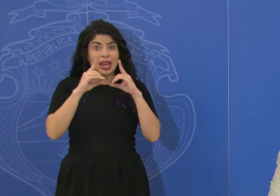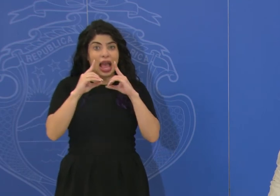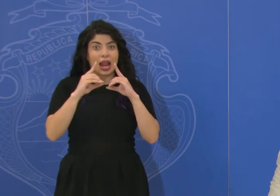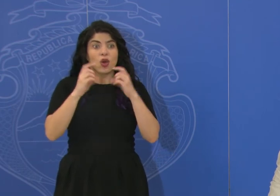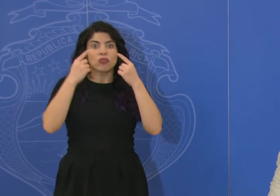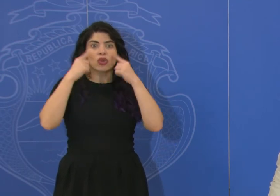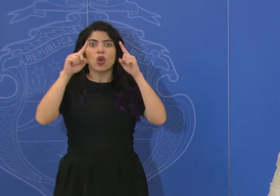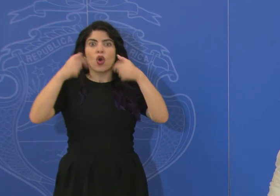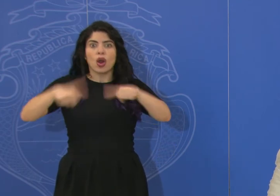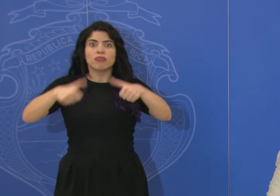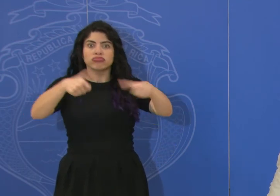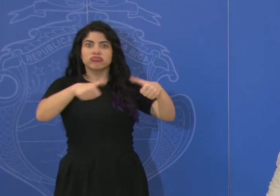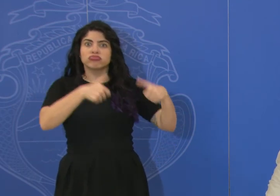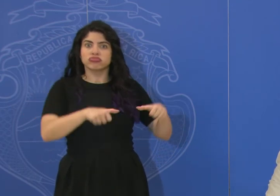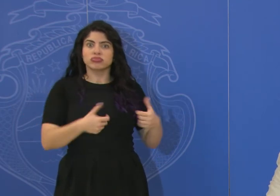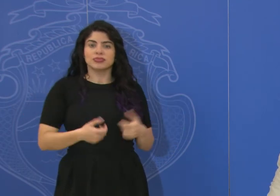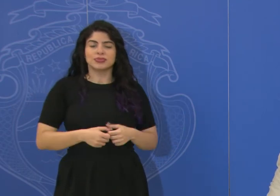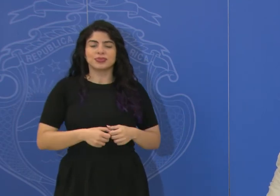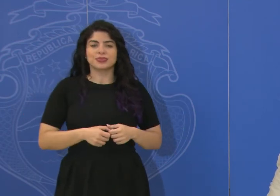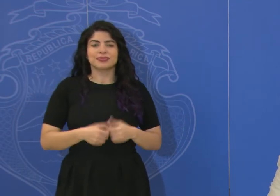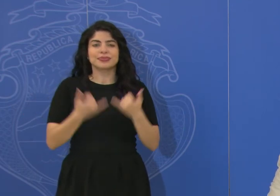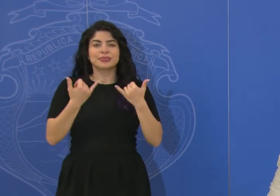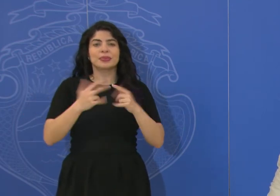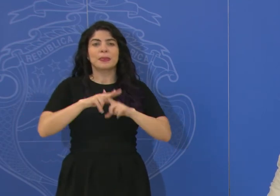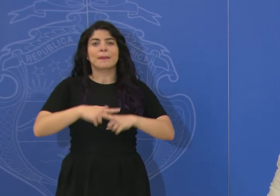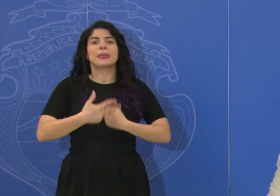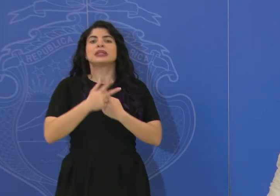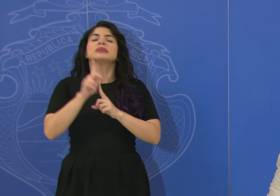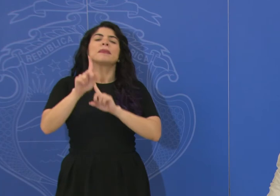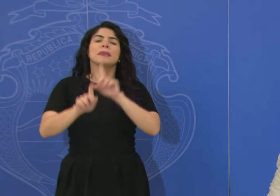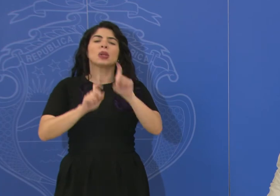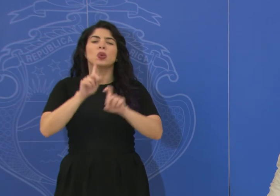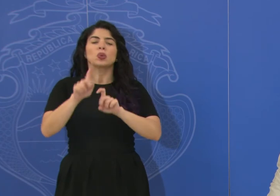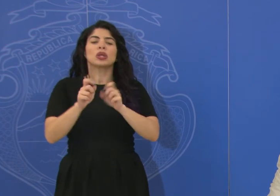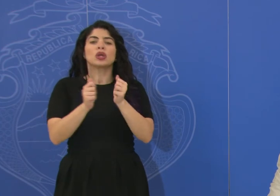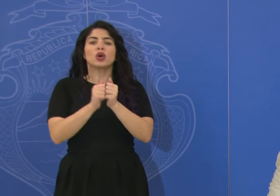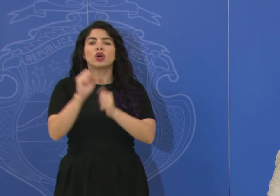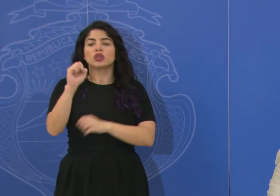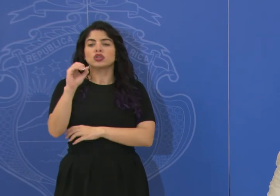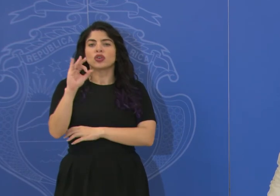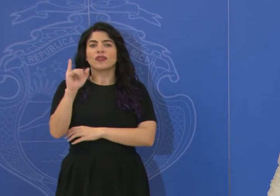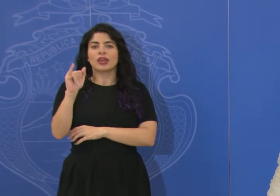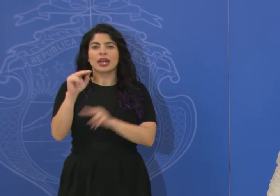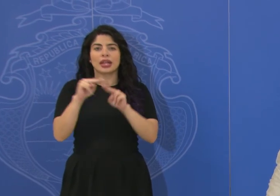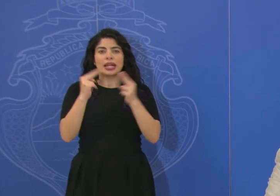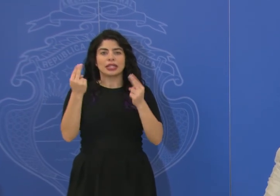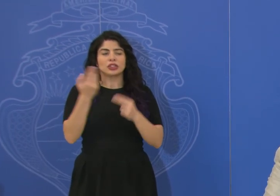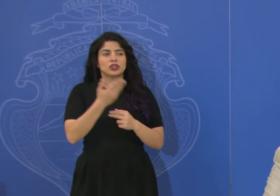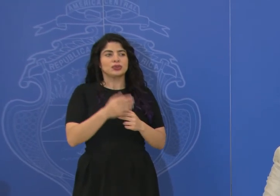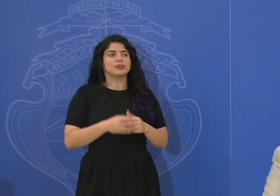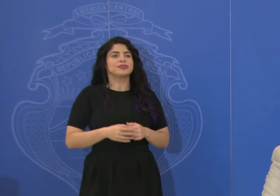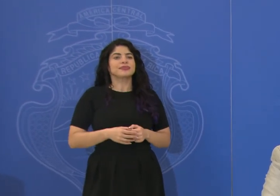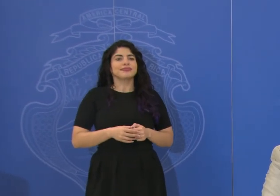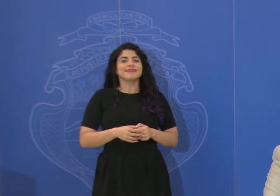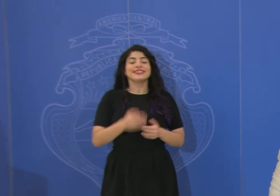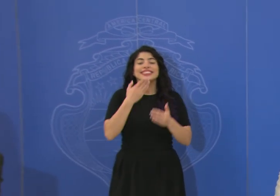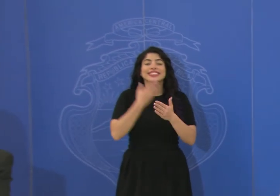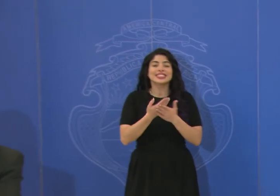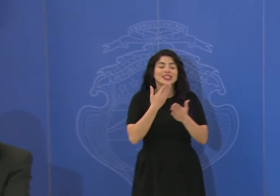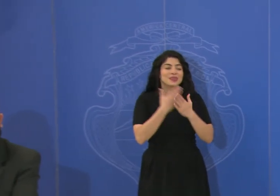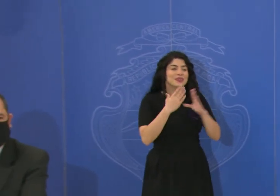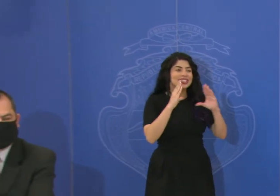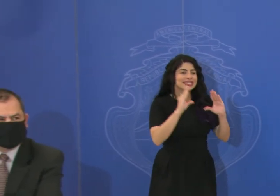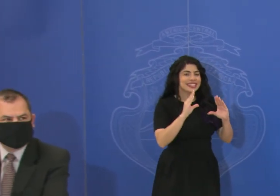se está poniendo de acuerdo. Iniciamos el periodo de consultas con Sofía Chinchilla, La Nación. Gracias, buenas